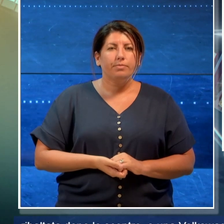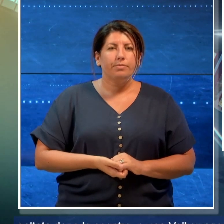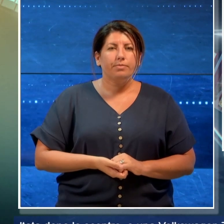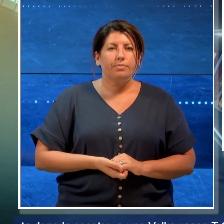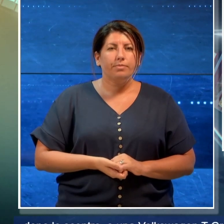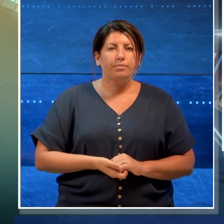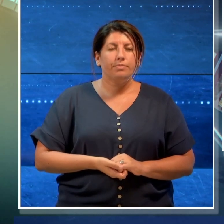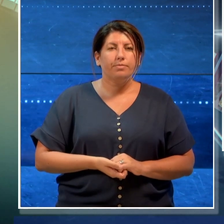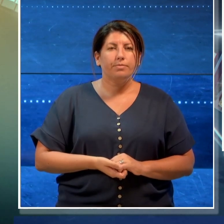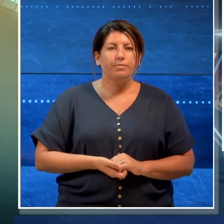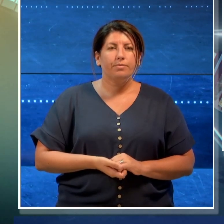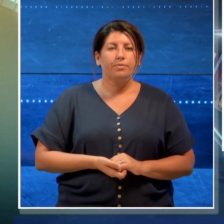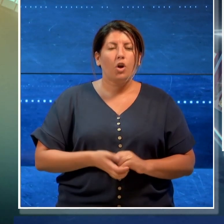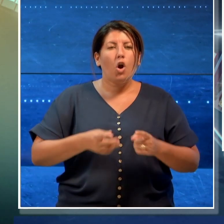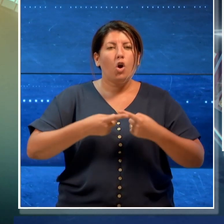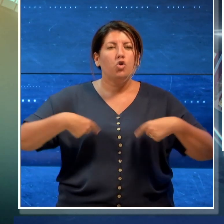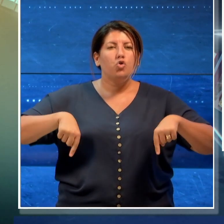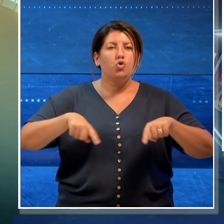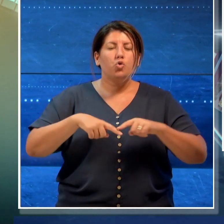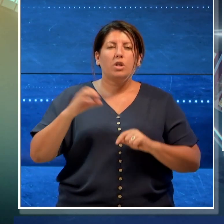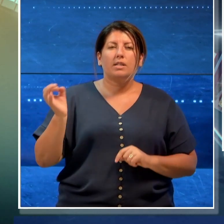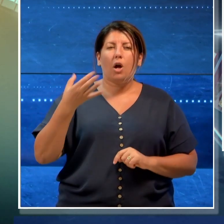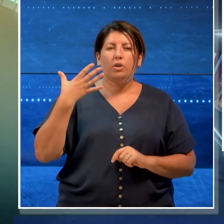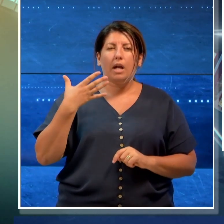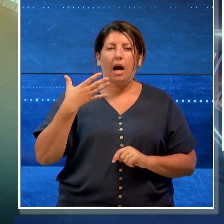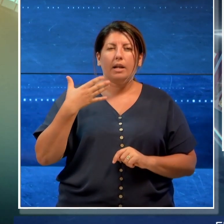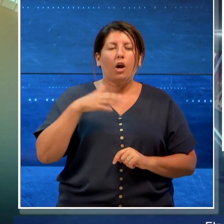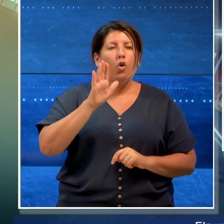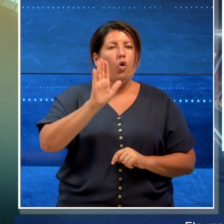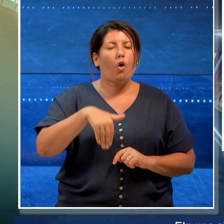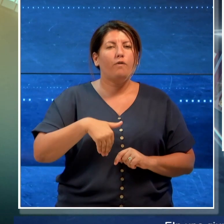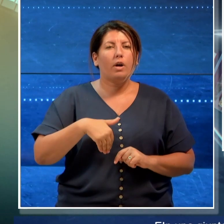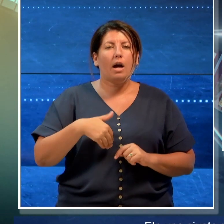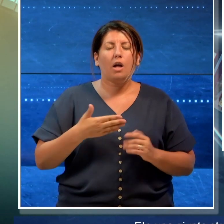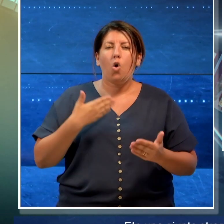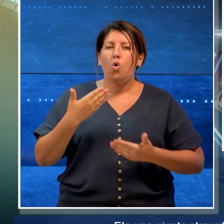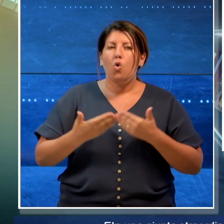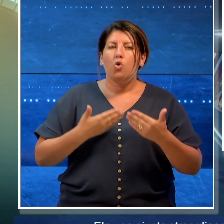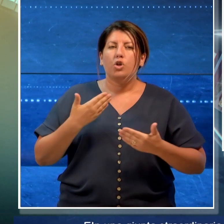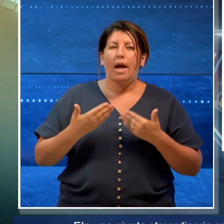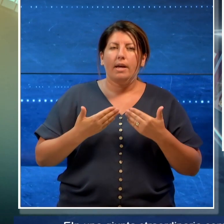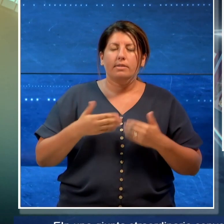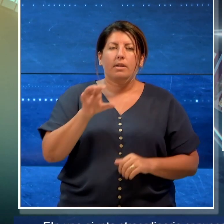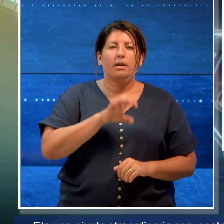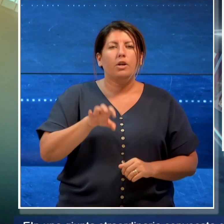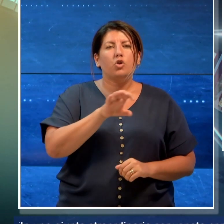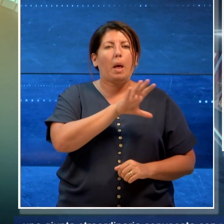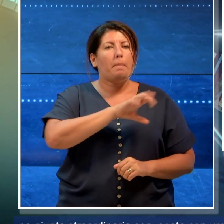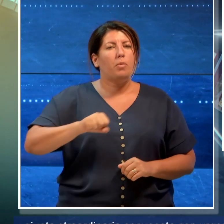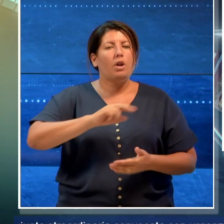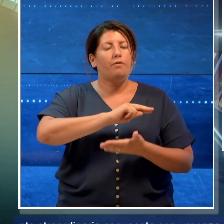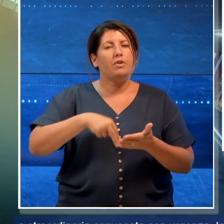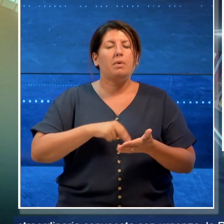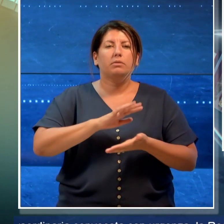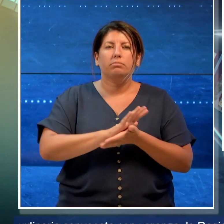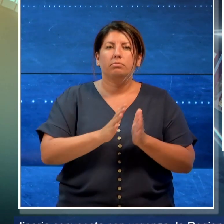In una giunta straordinaria convocata con urgenza, la Regione Puglia ha firmato l'intesa